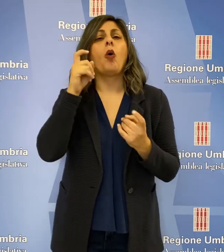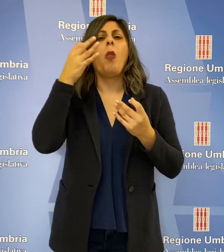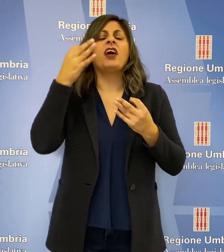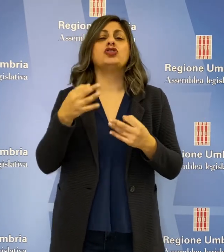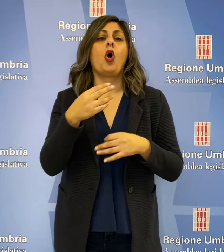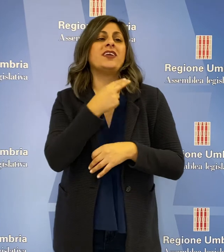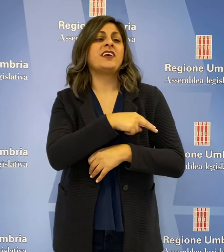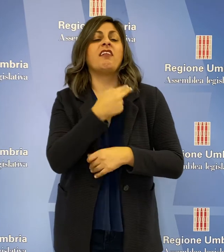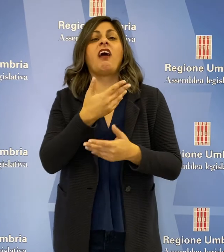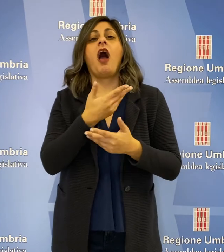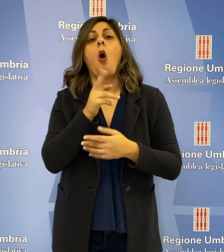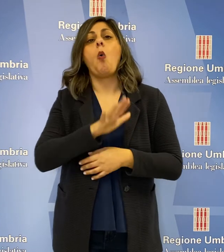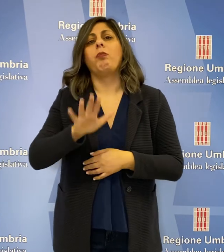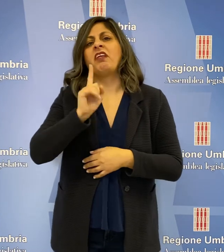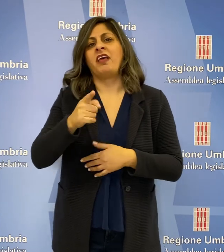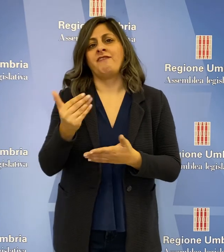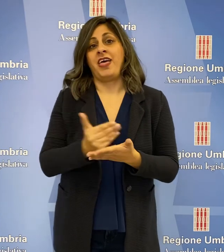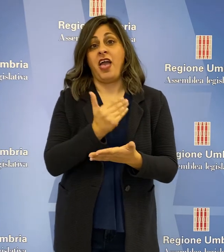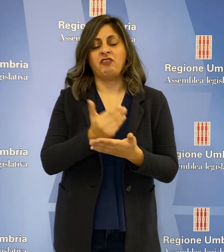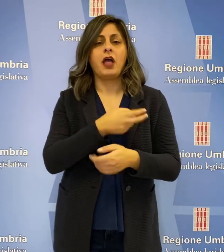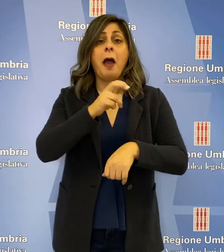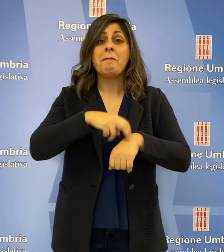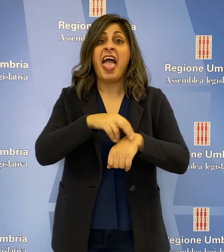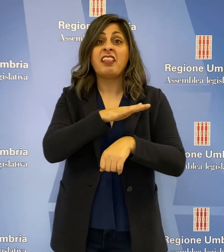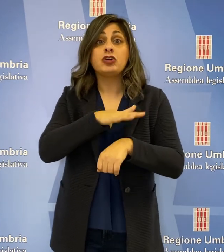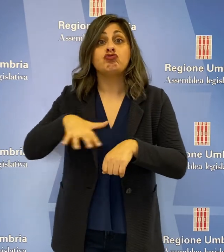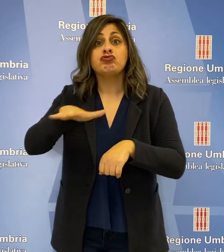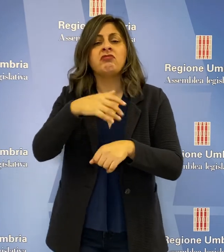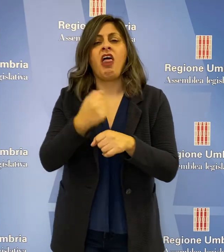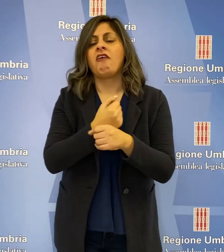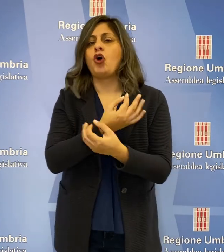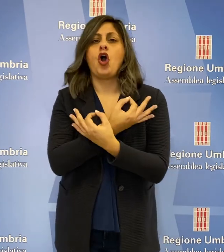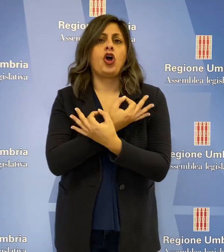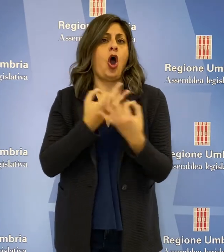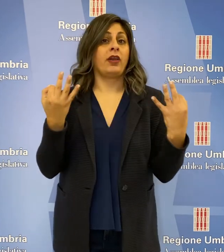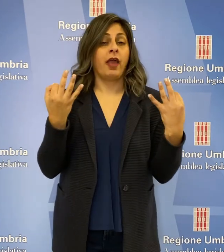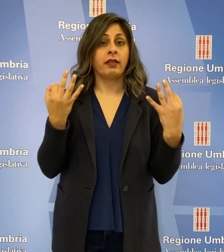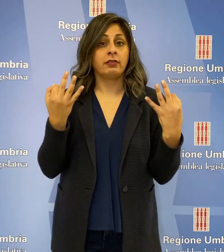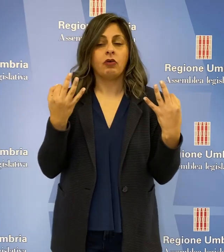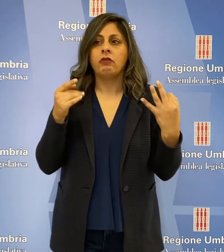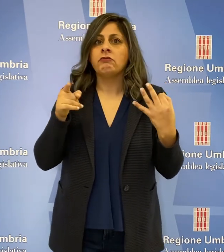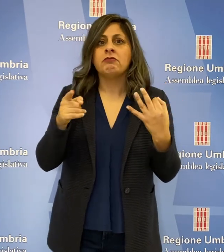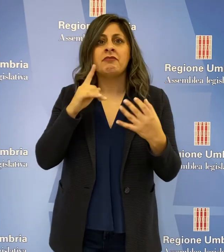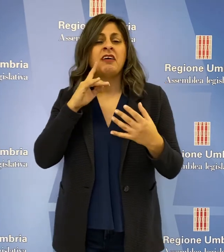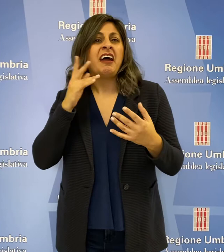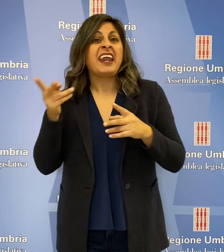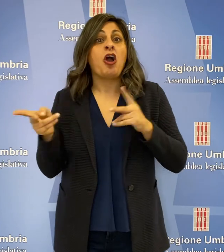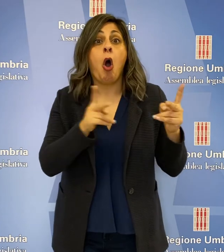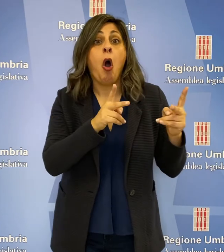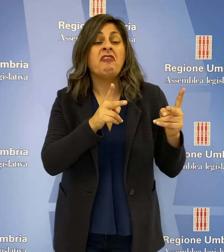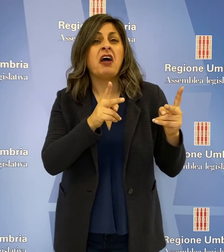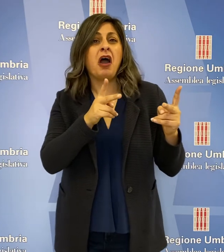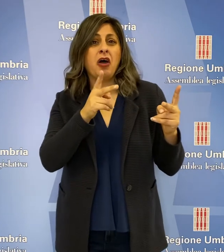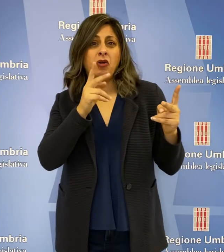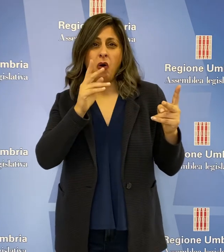di evitare speculazioni sulla sanità Umbra. I medici hanno lavorato correttamente e non c'è stato alcun